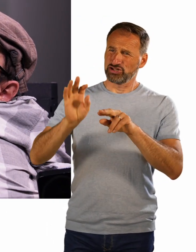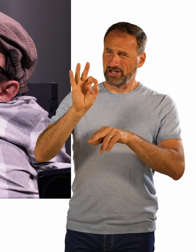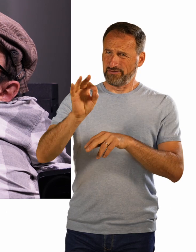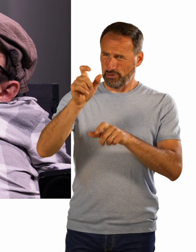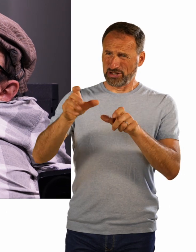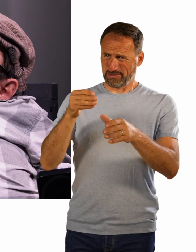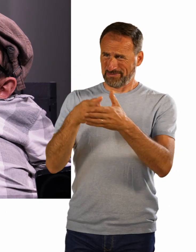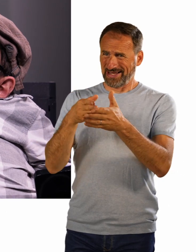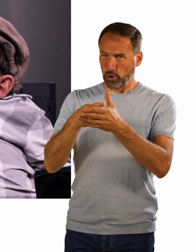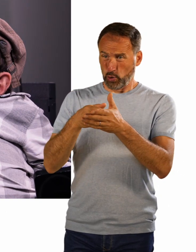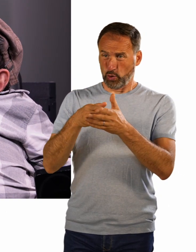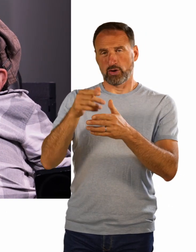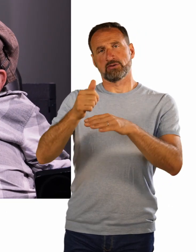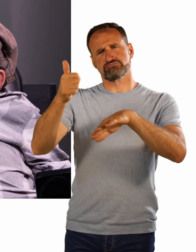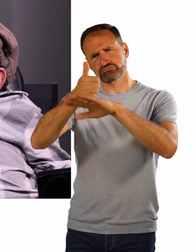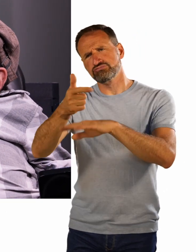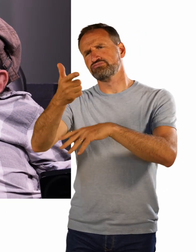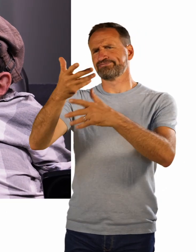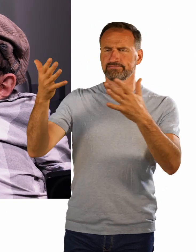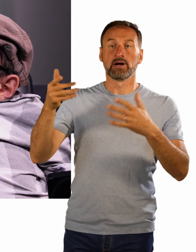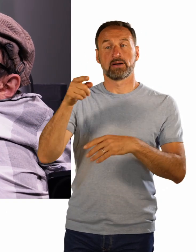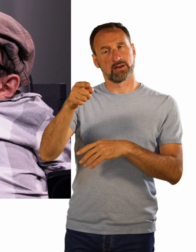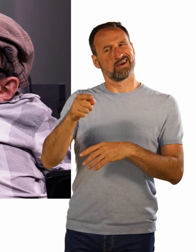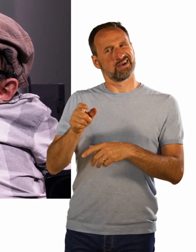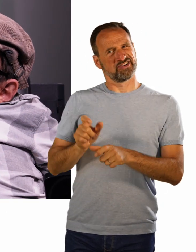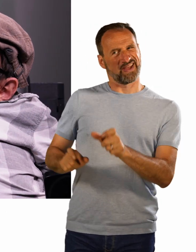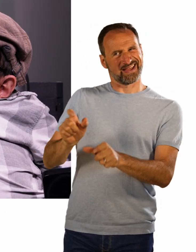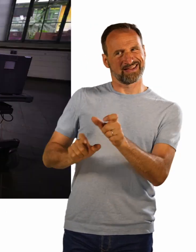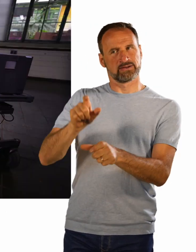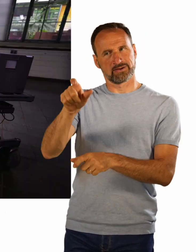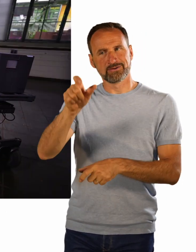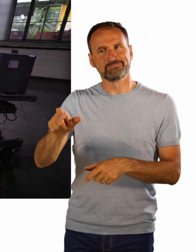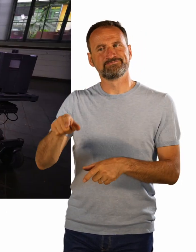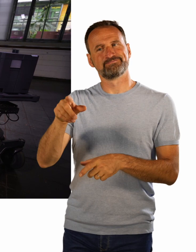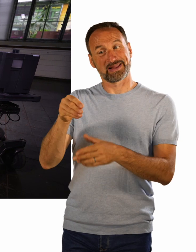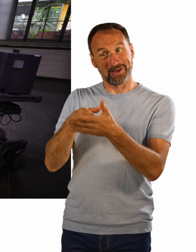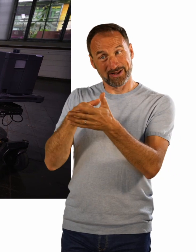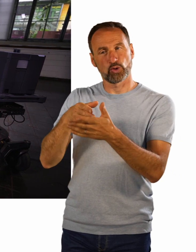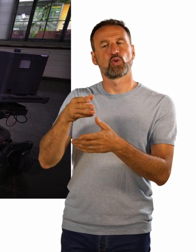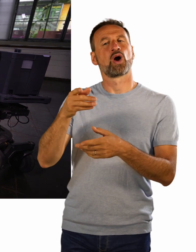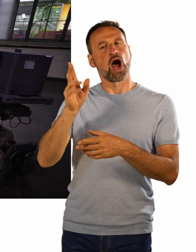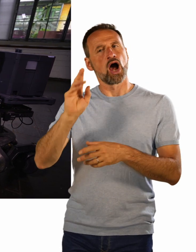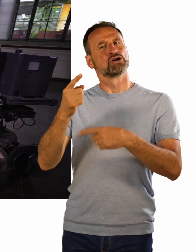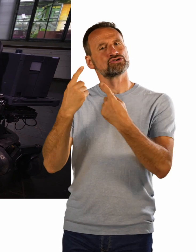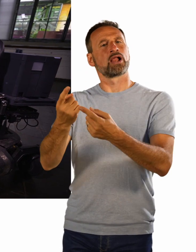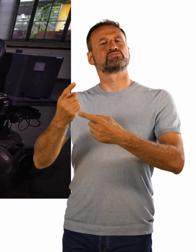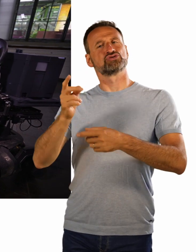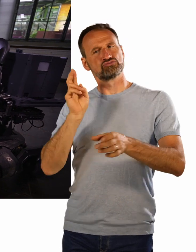die Leute, die Werkstätten leiten, führen, betreiben? Oder ist es wirklich, dass die Kunst von